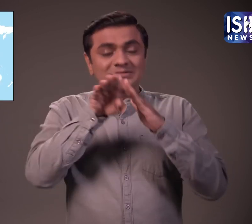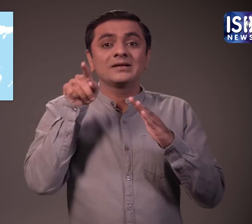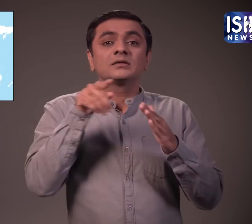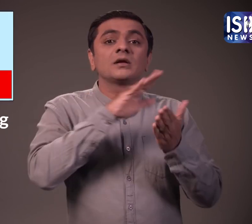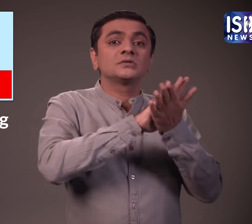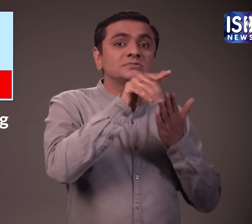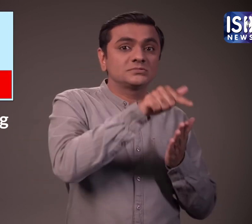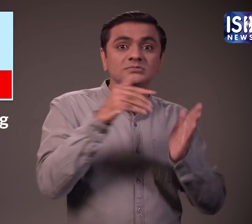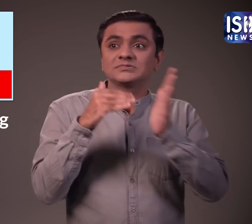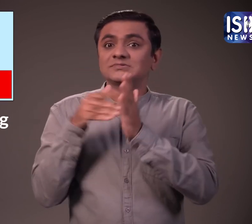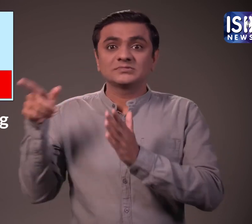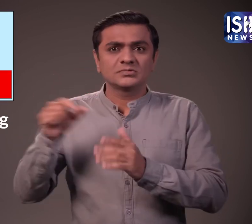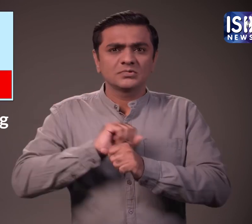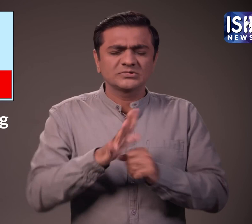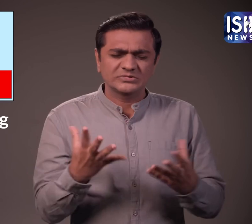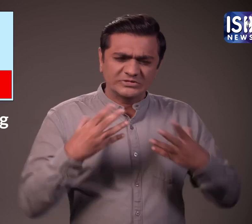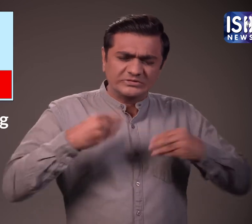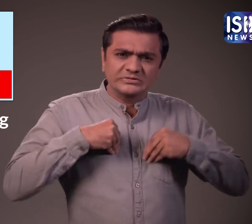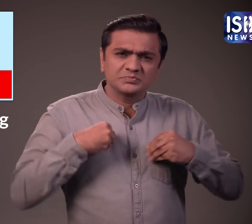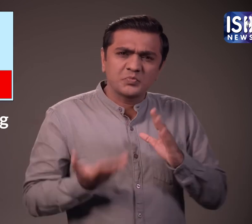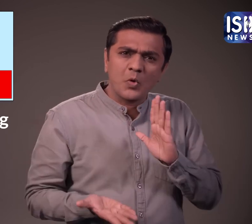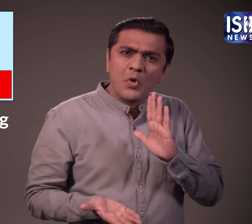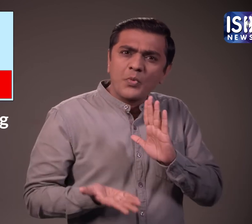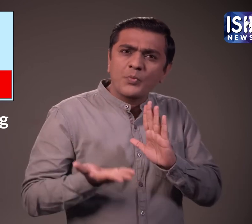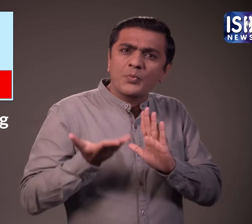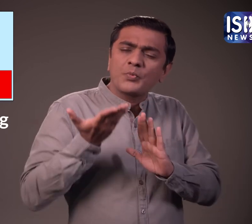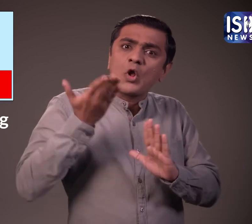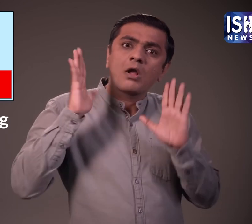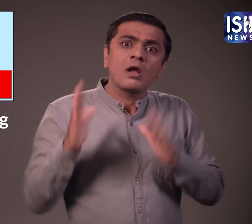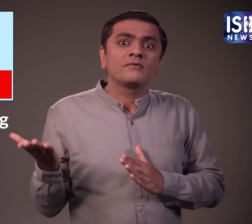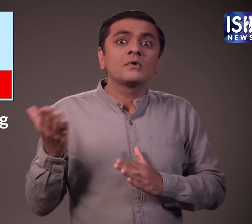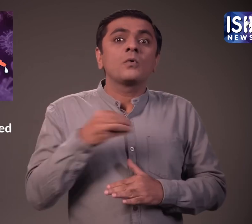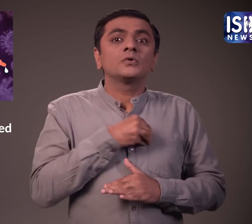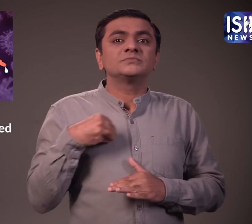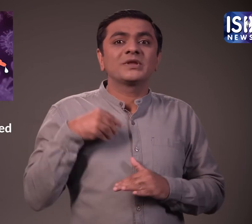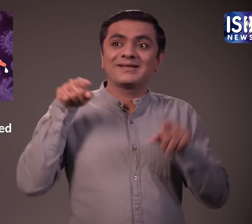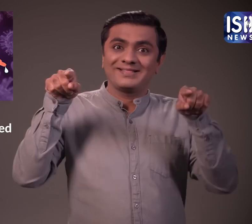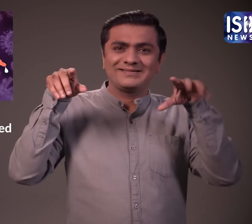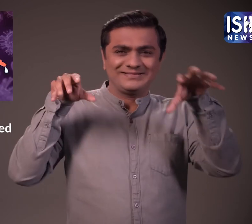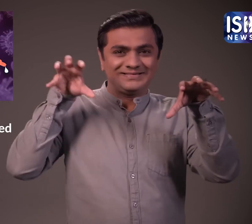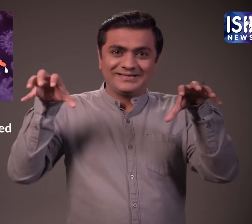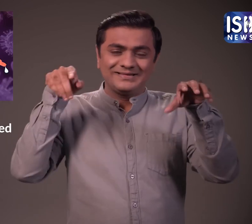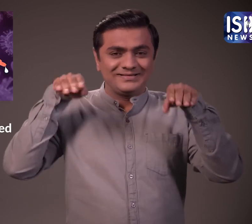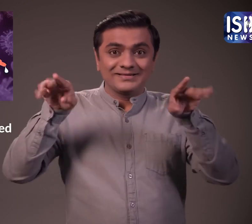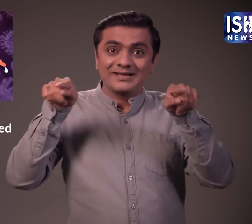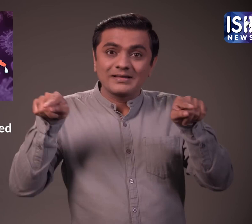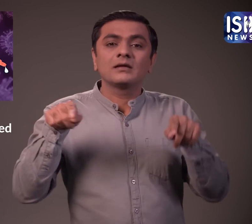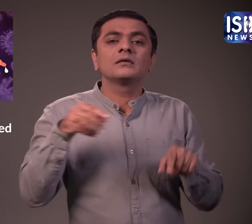हेबई और जेजियांग प्रांथ में कोविड मामलों में भारी वृद्धी हो रही है इन शेत्रों के अस्पतार